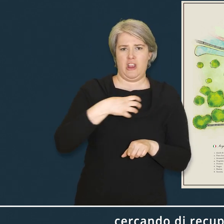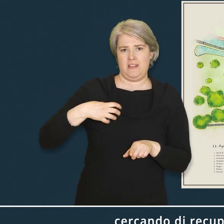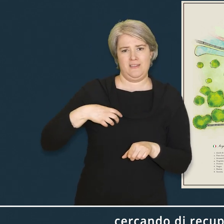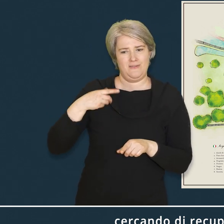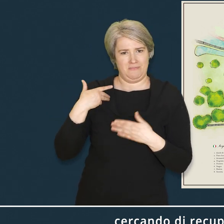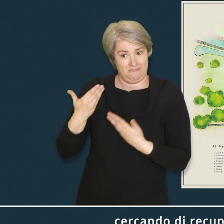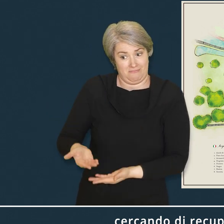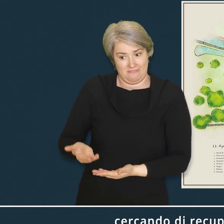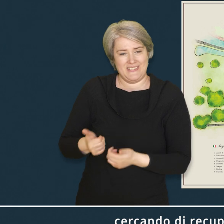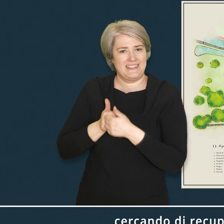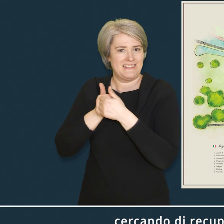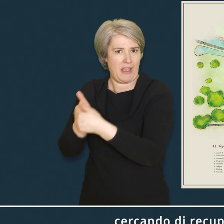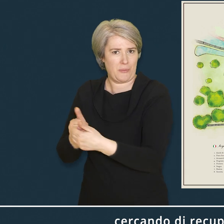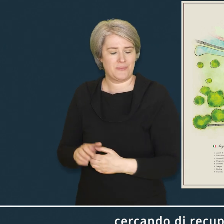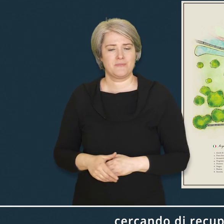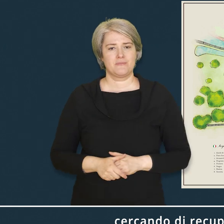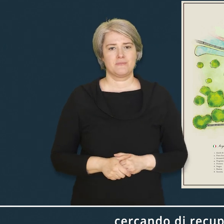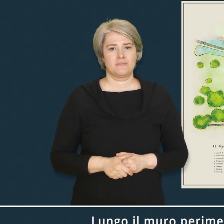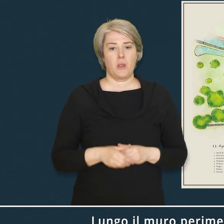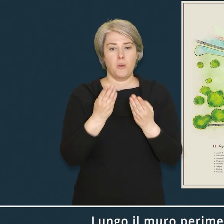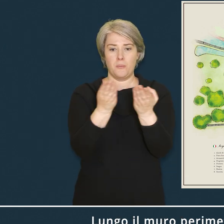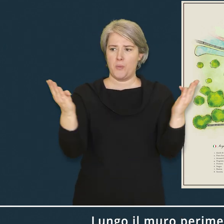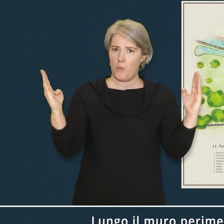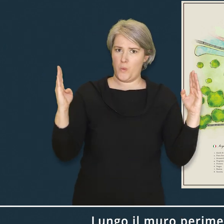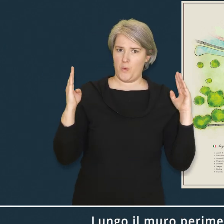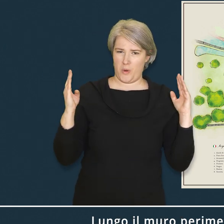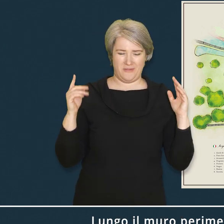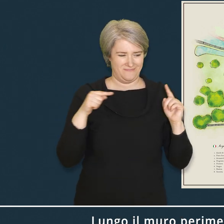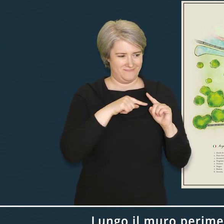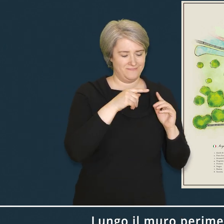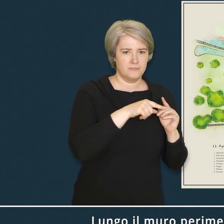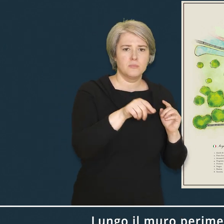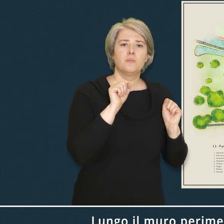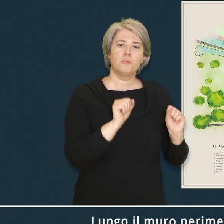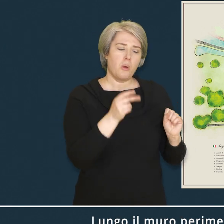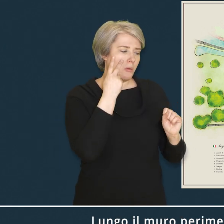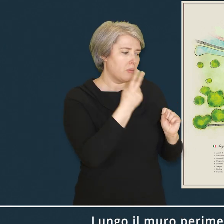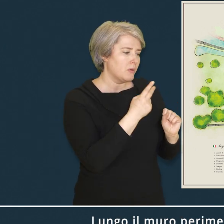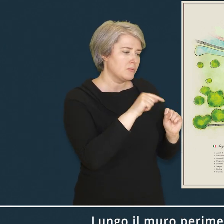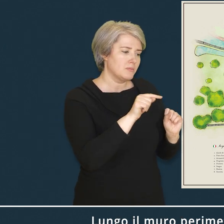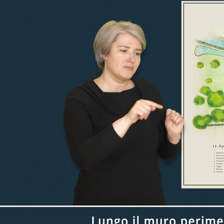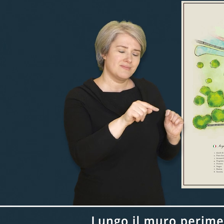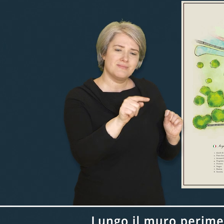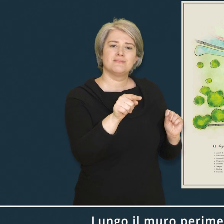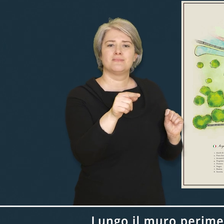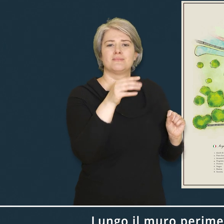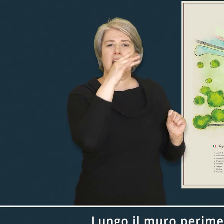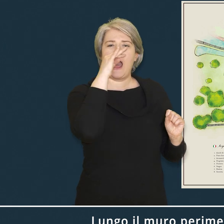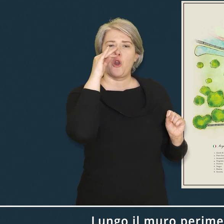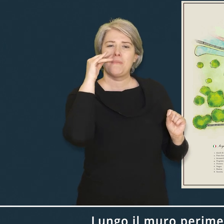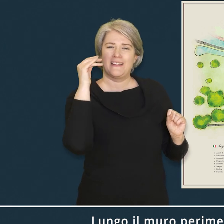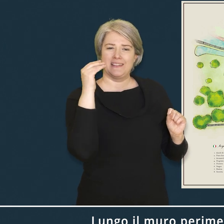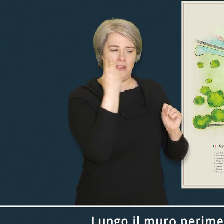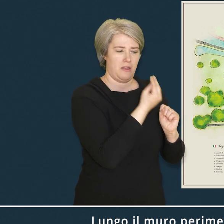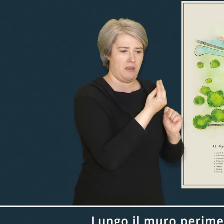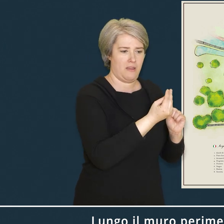studi scientifici più recenti Lungo il muro perimetrale si possono ammirare alcune piante aromatiche